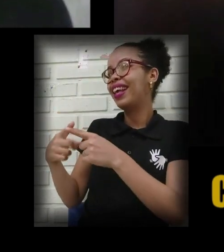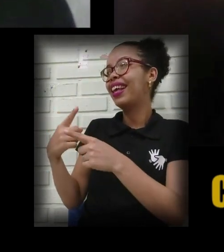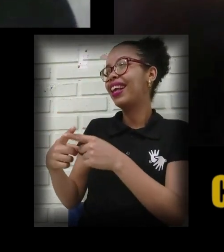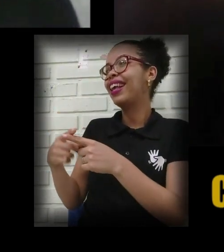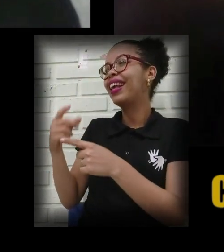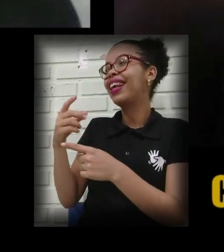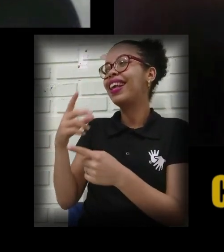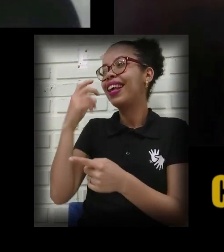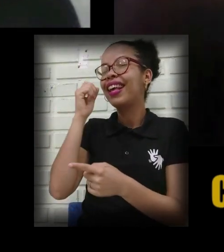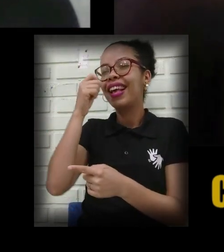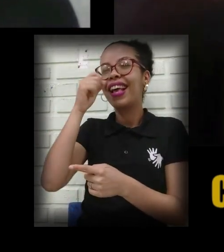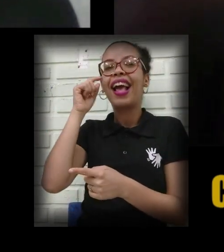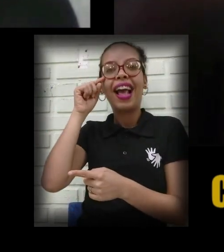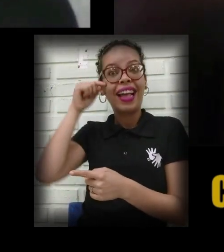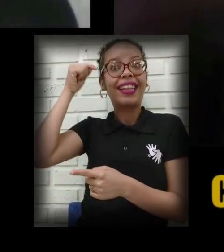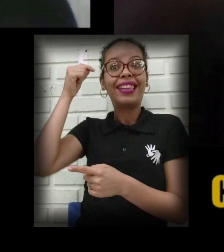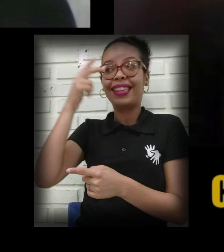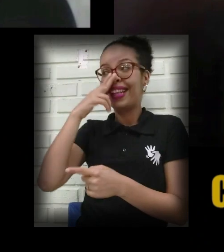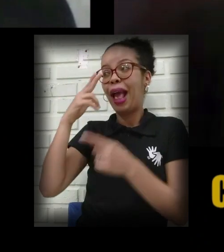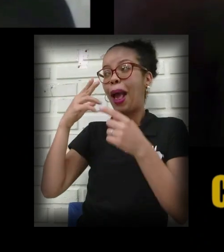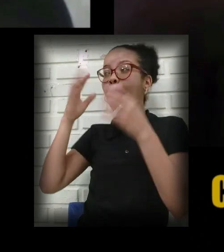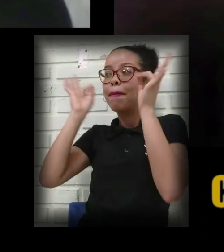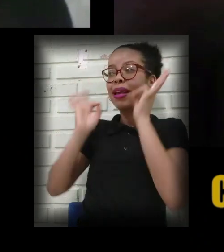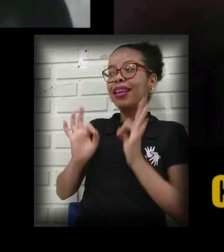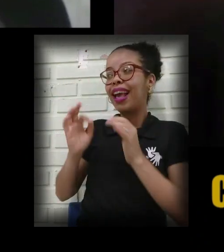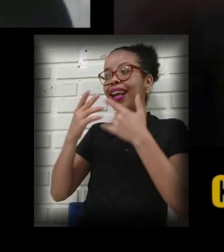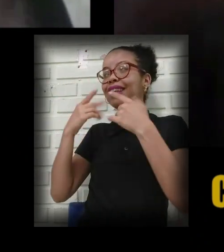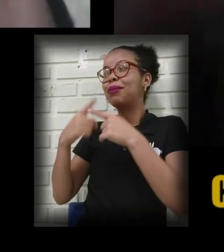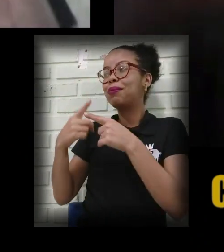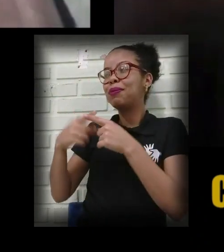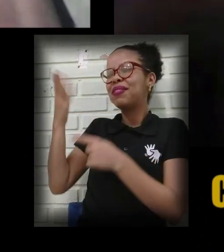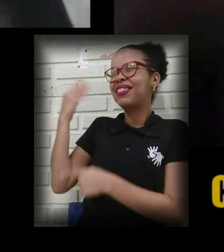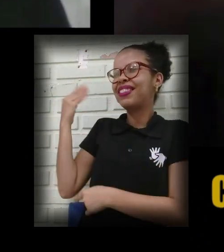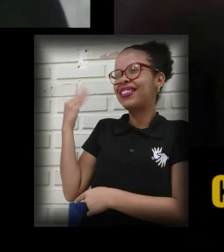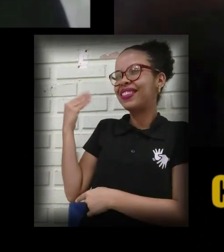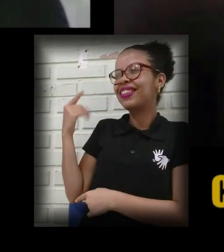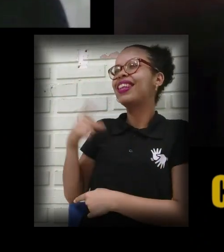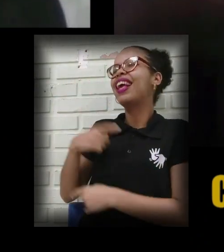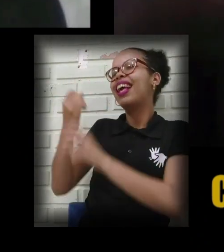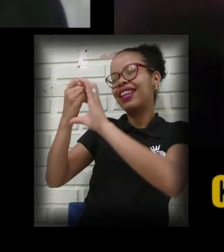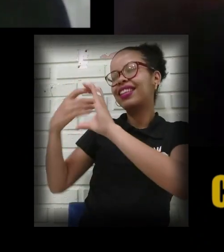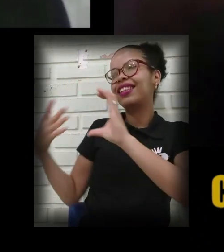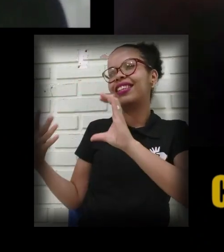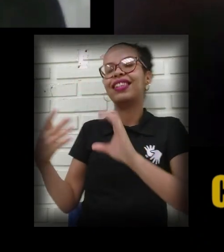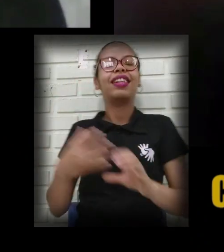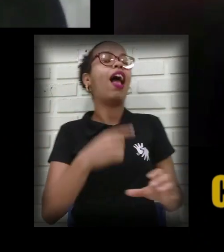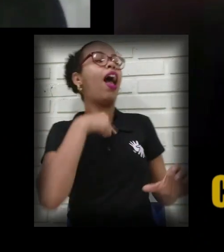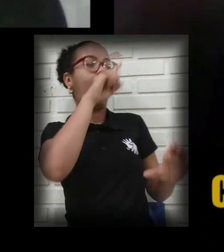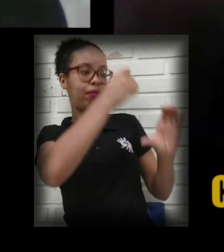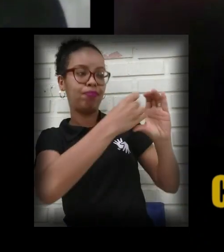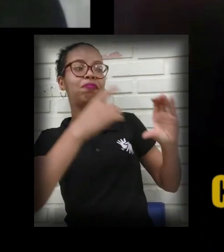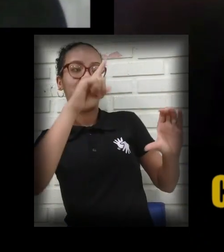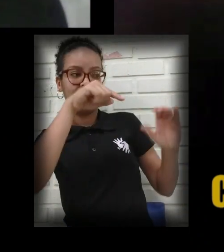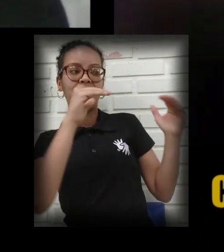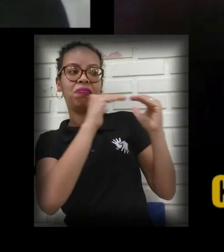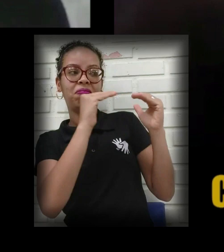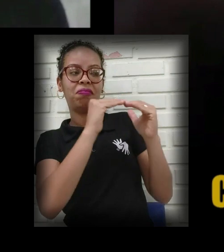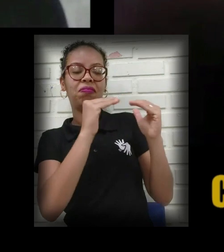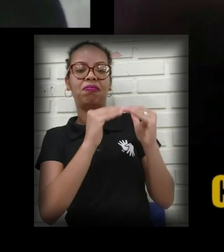gatinho assim na maquiagem. Aí, na época, eles fizeram... São características mesmo da gente. E é muito bacana